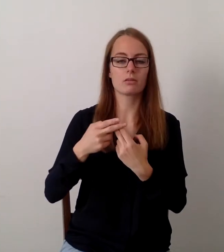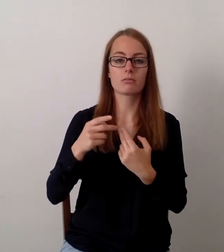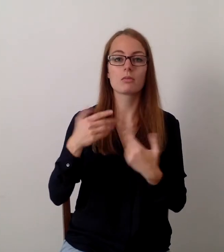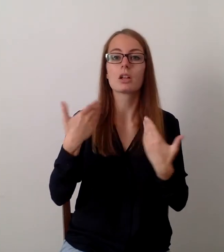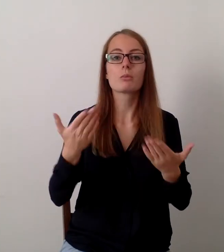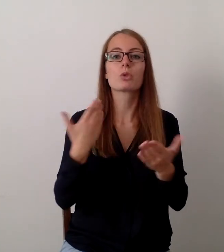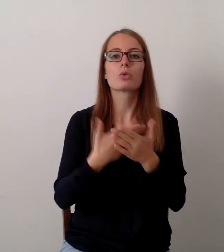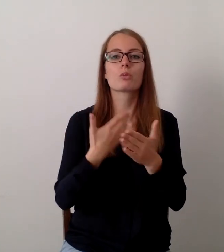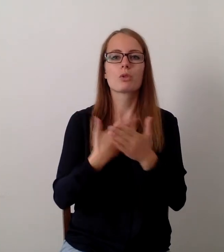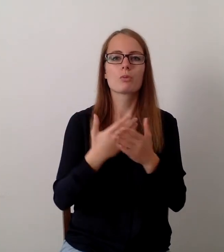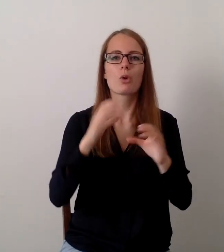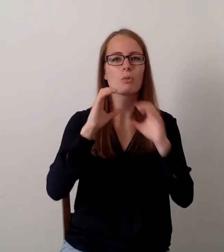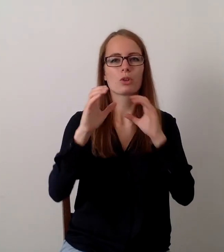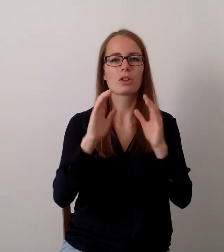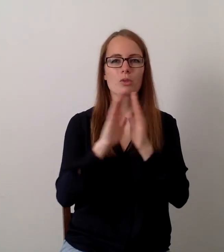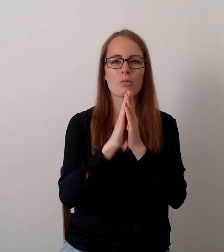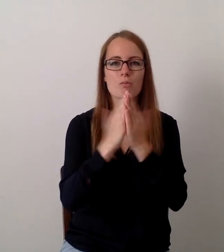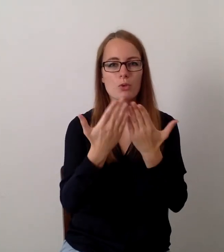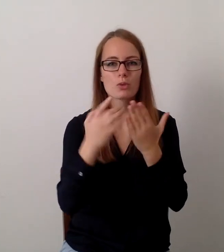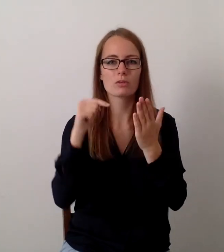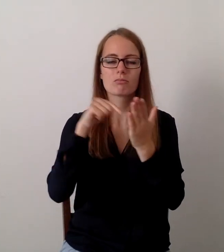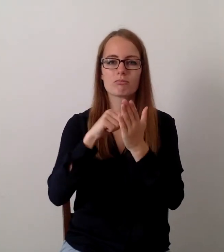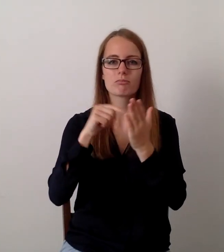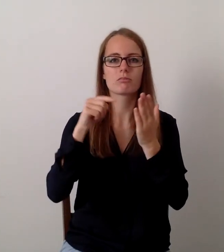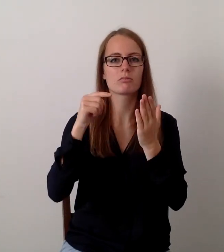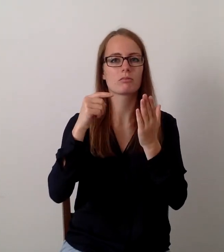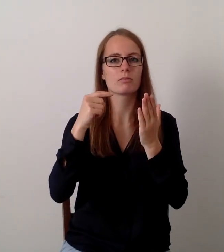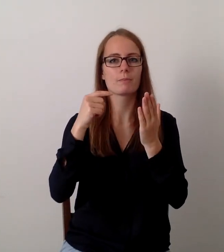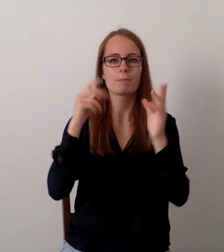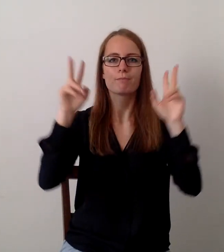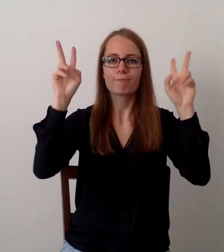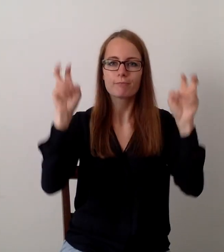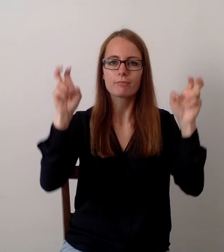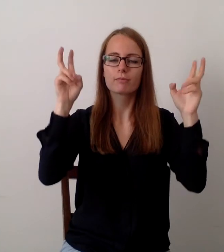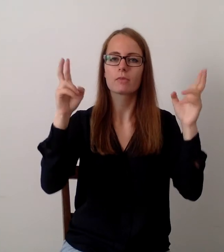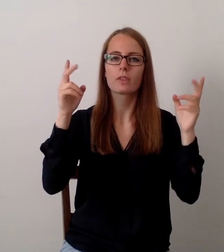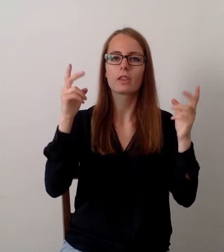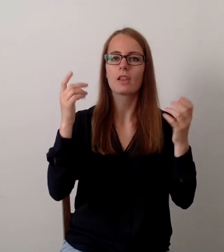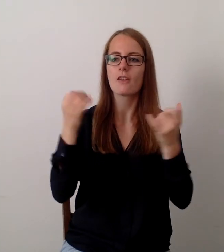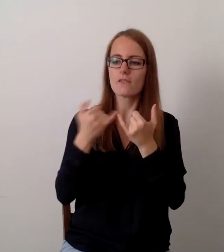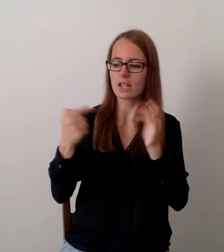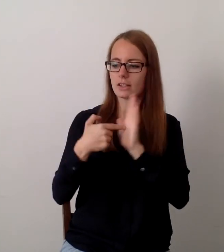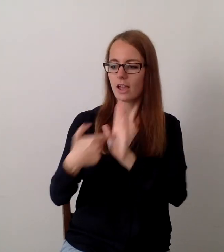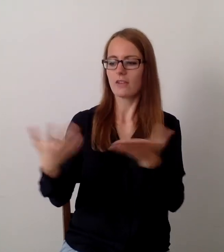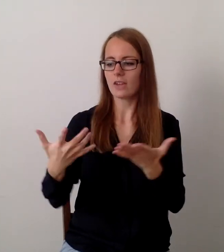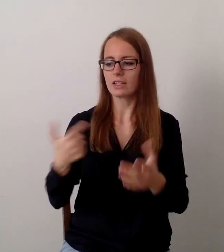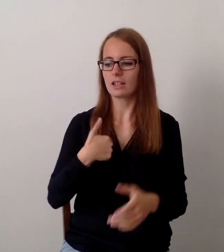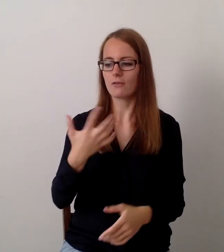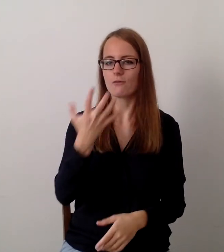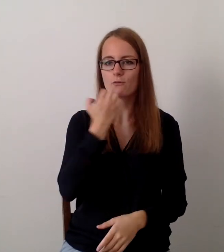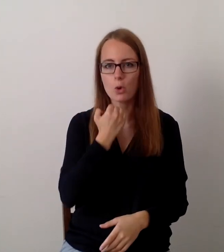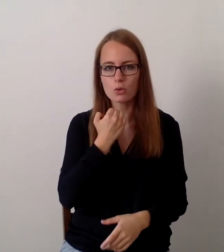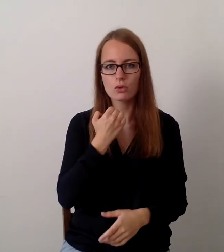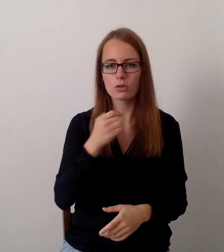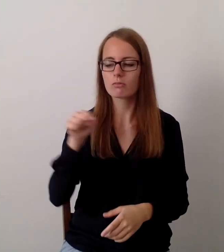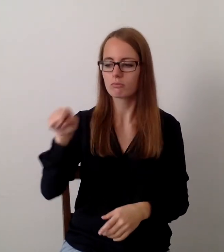geschrieben, über wie mache ich mein Hund verständlich, was ich von ihm möchte. Und dann passt eigentlich schon